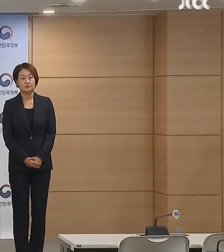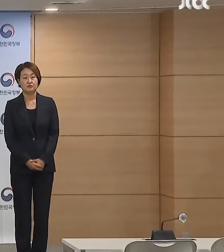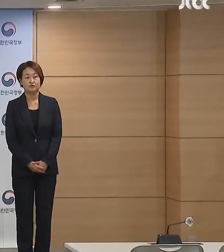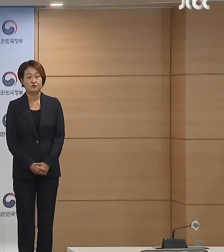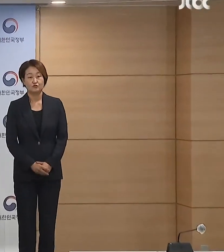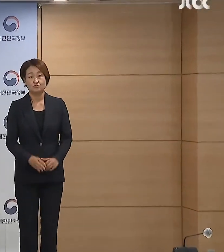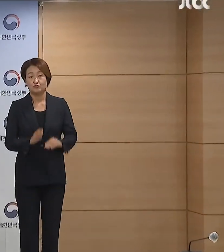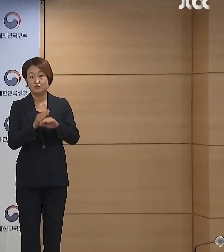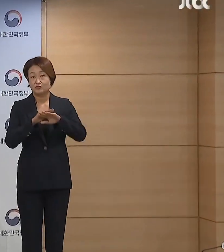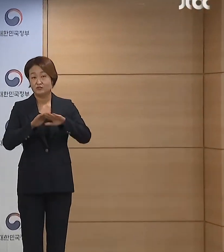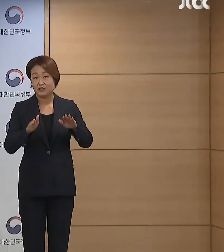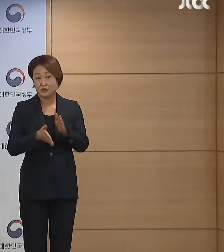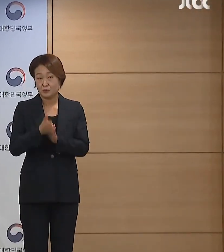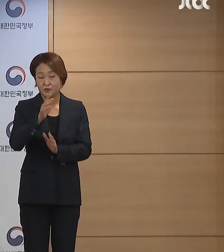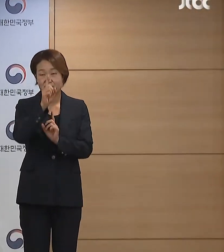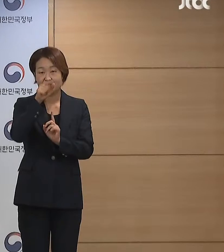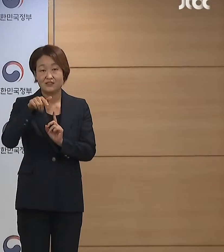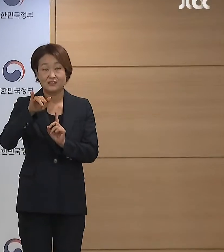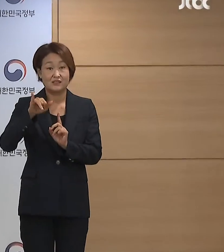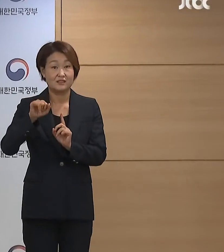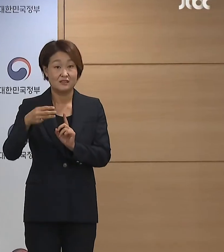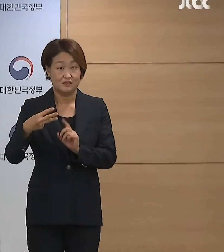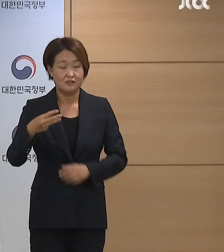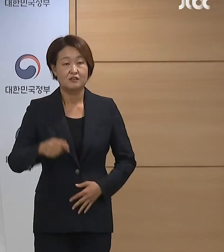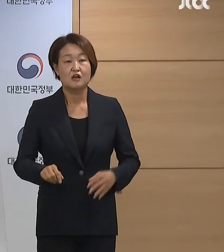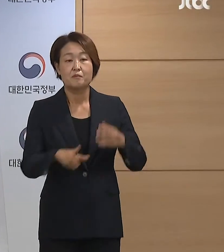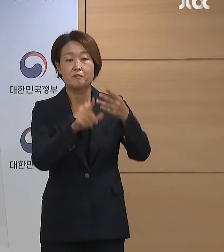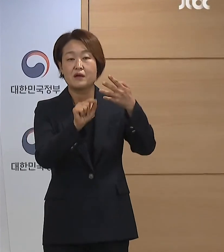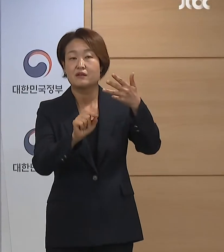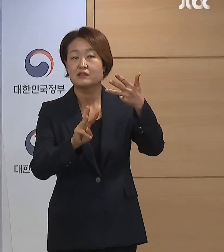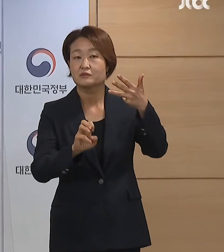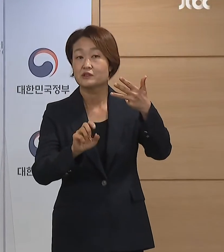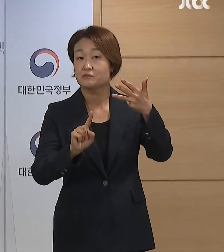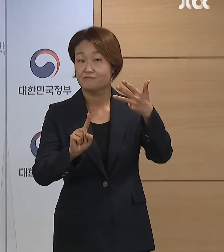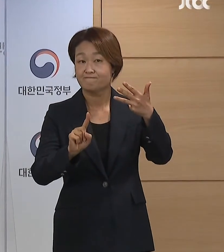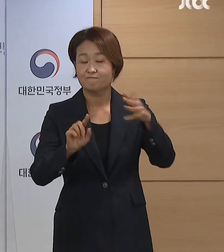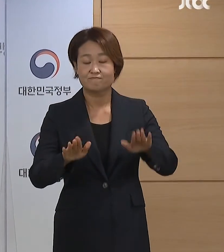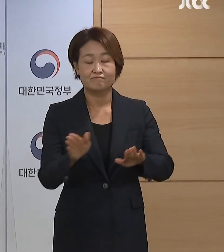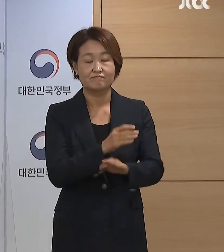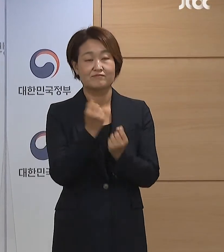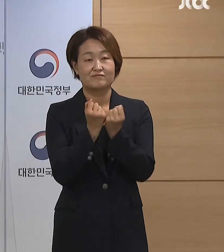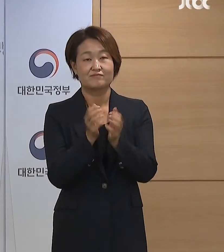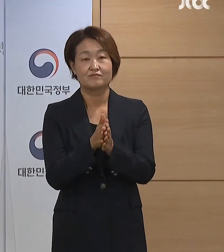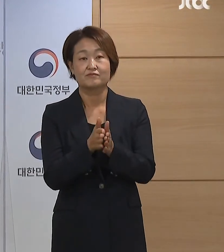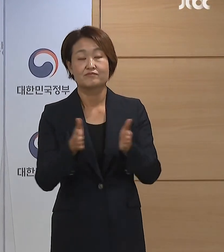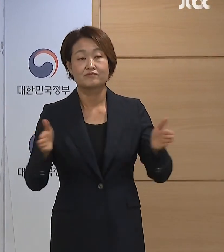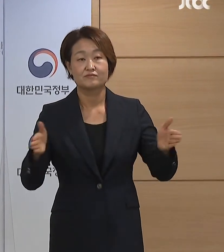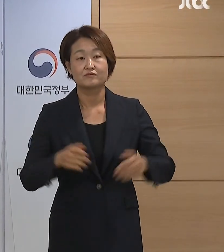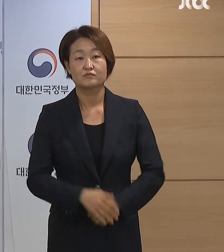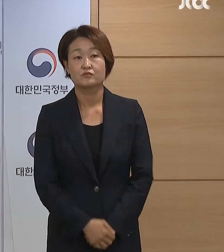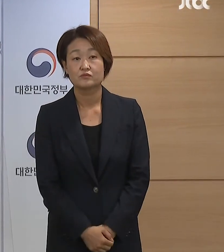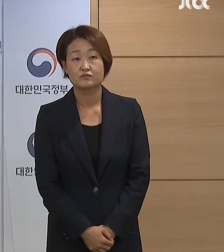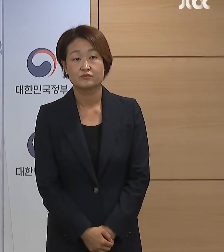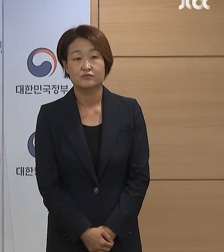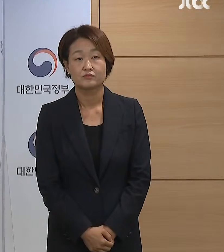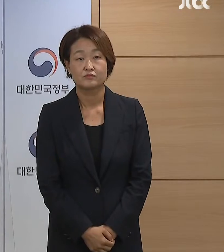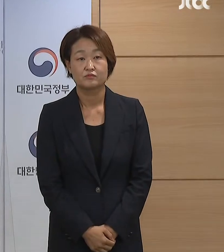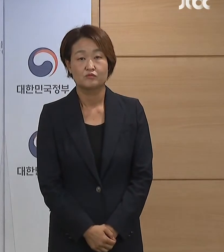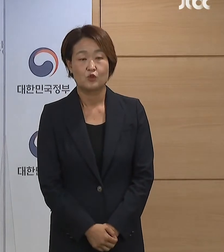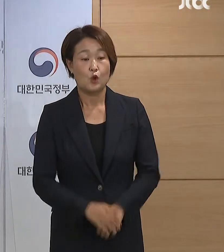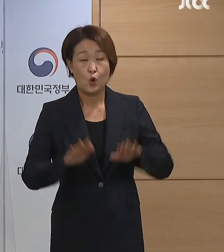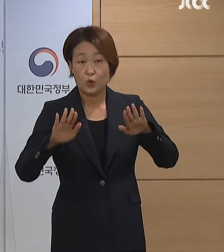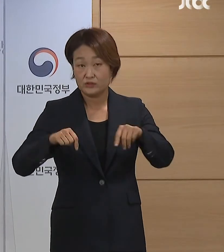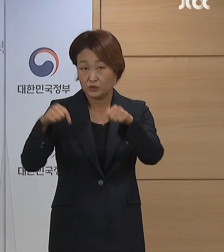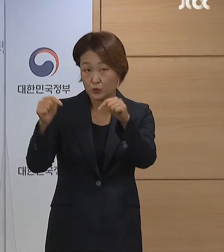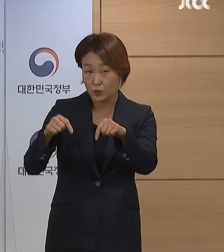중대문 제1총관 정환 이길입니다. 8월 31일 주요일 중대문 브리핑을 시작하도록 하겠습니다. 오늘 중대문회에서는 크게